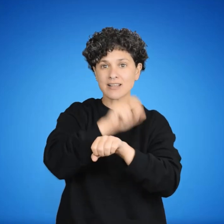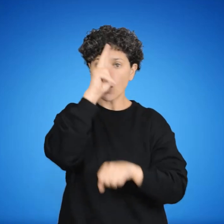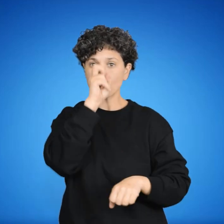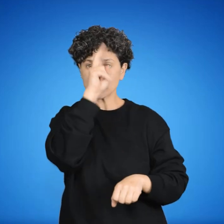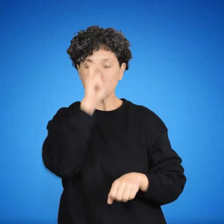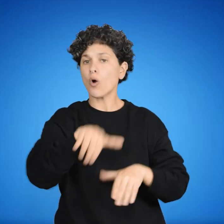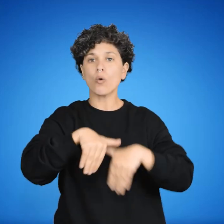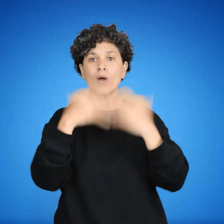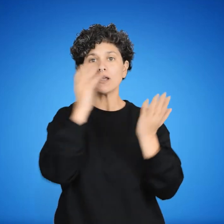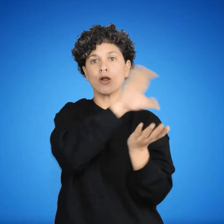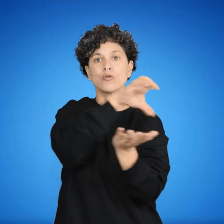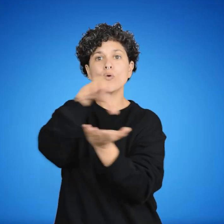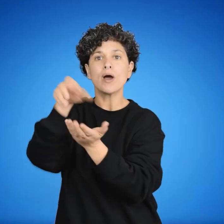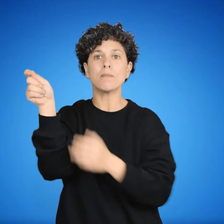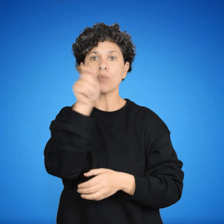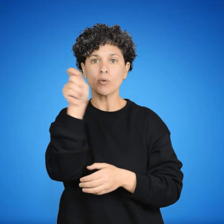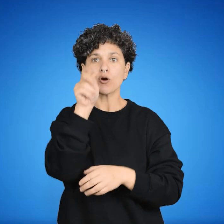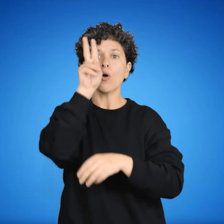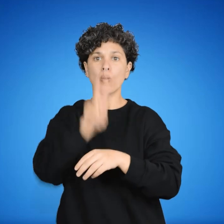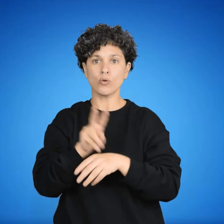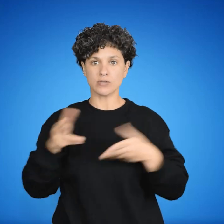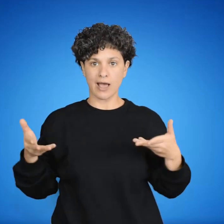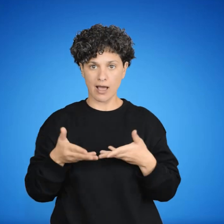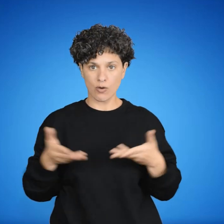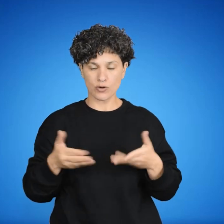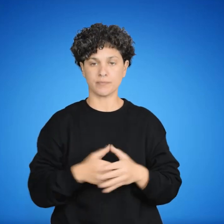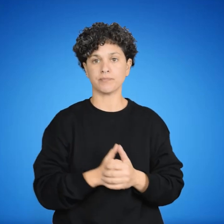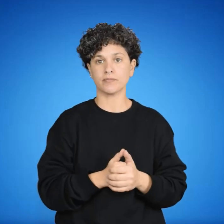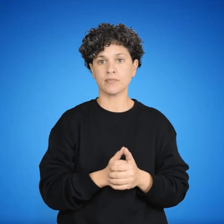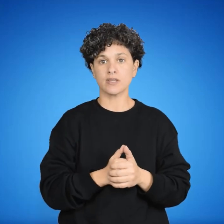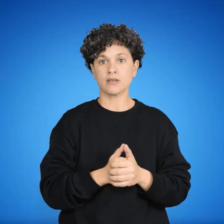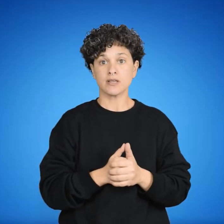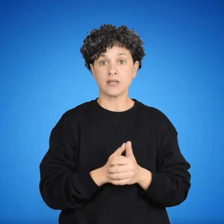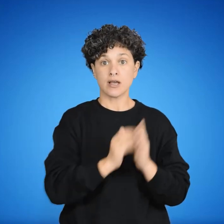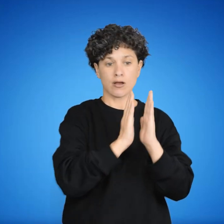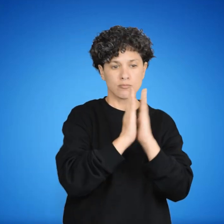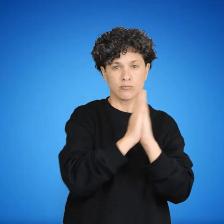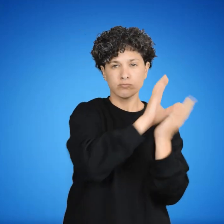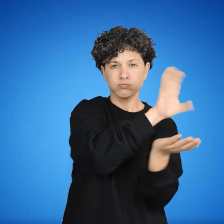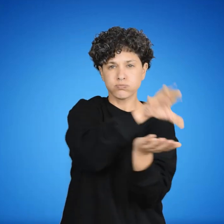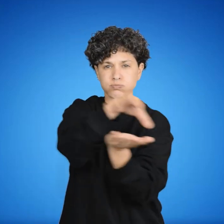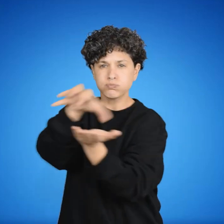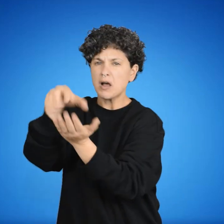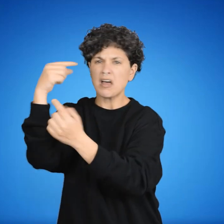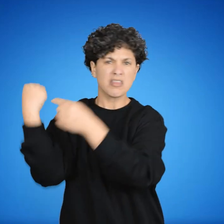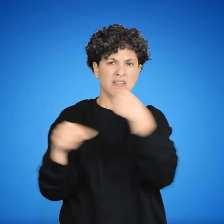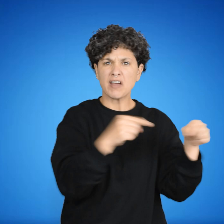públicos. Artículo 5º. Declara, asimismo, exentos de toda clase de impuestos a los templos